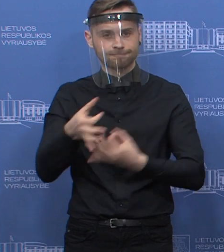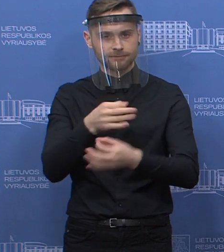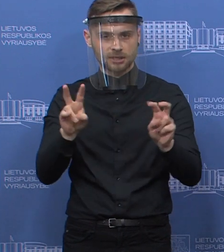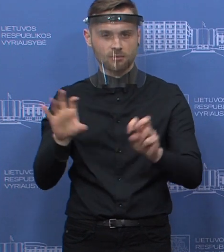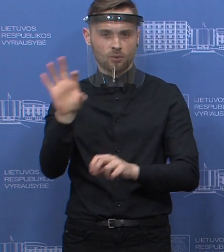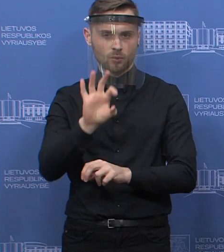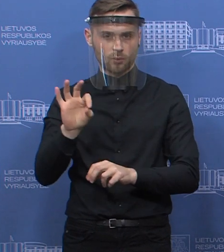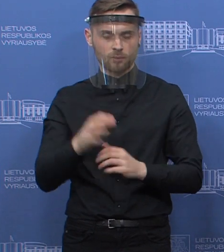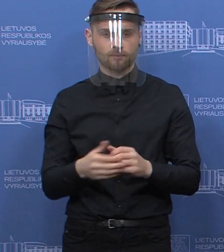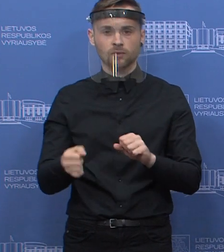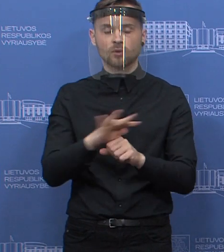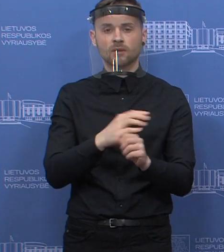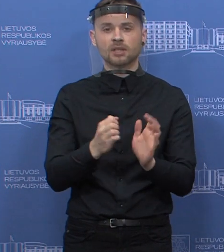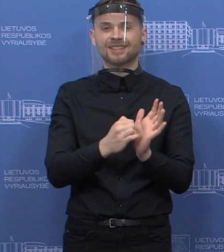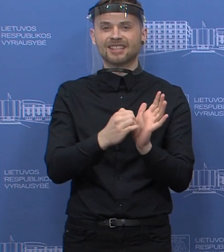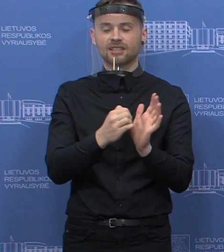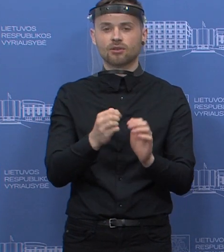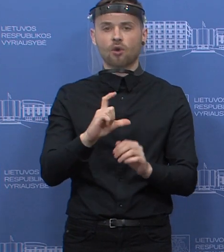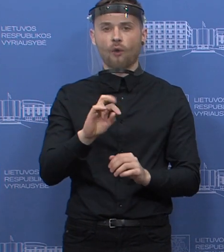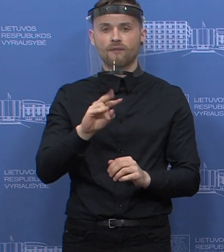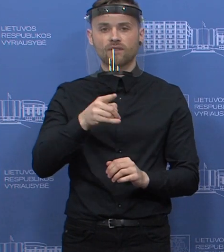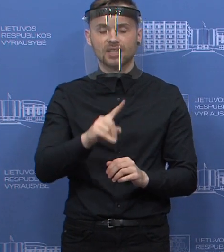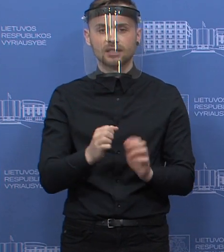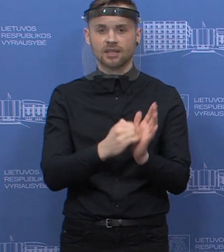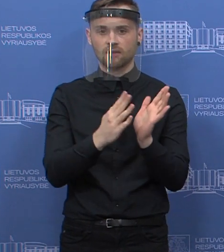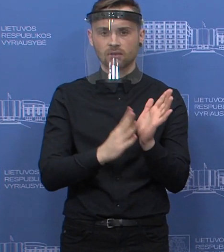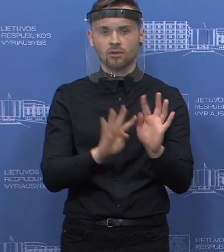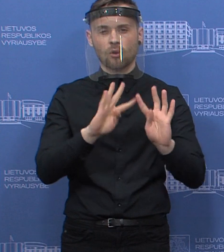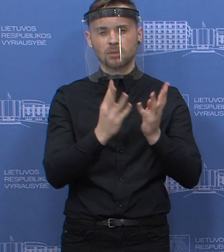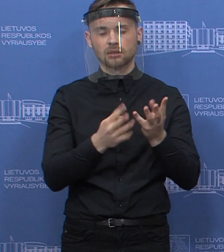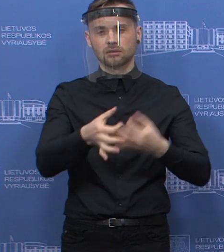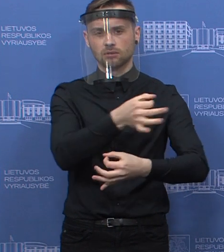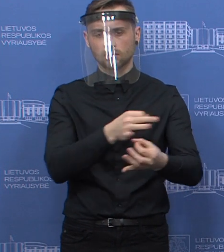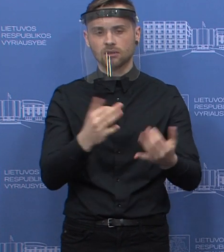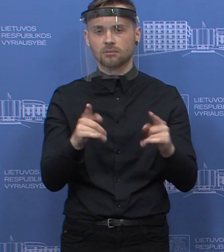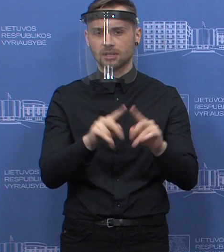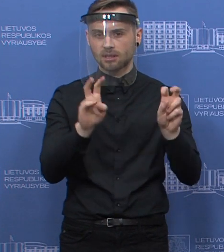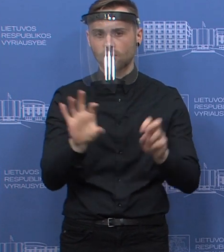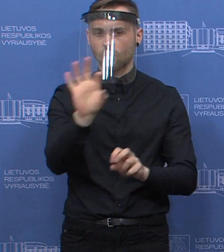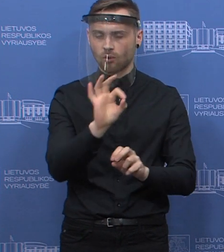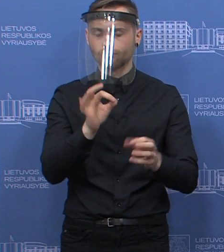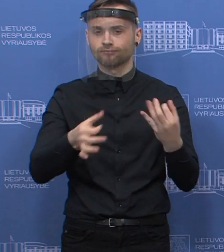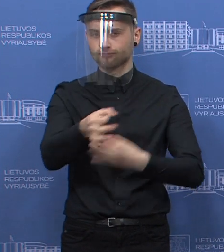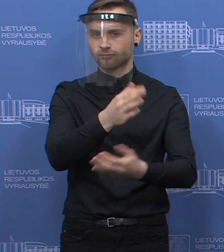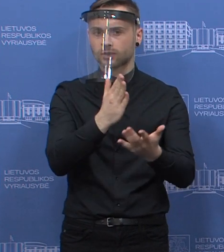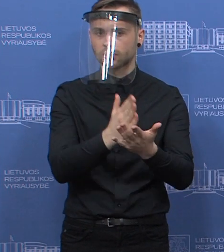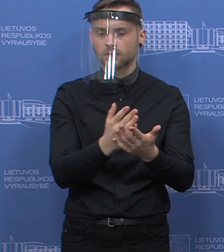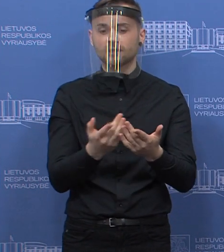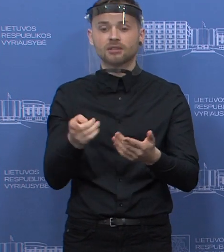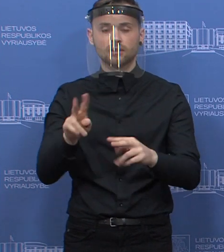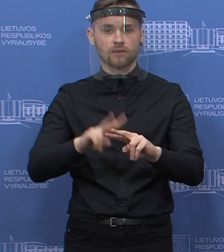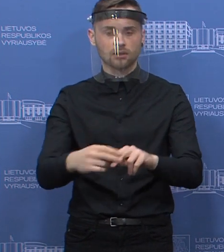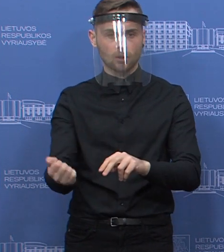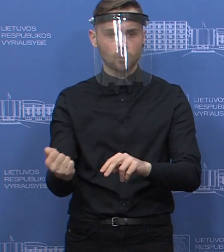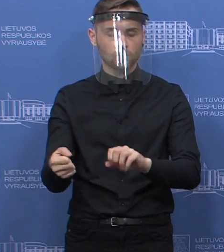COVID-19 valdymo komitete buvo svarstama, tai čia laukime detalesnės informacijos, vėlgi, kokio tai yra išplitimo žydinys,